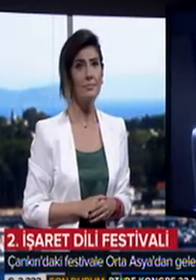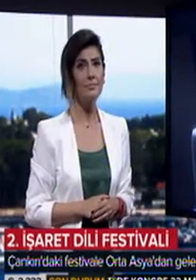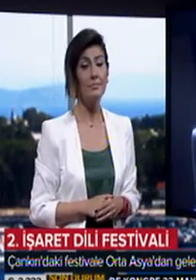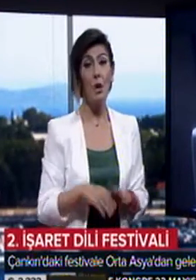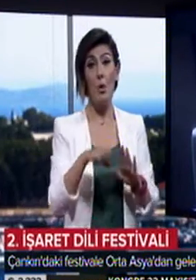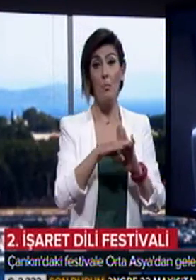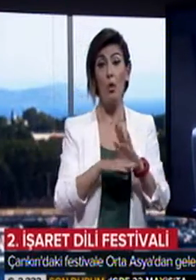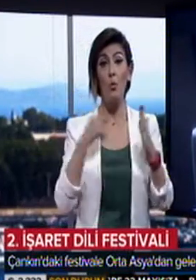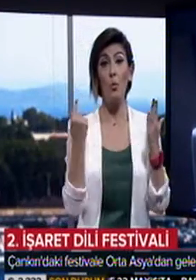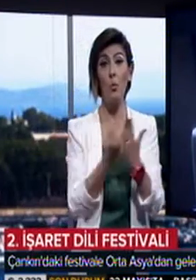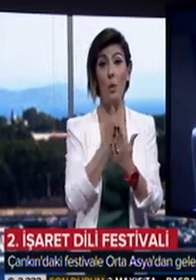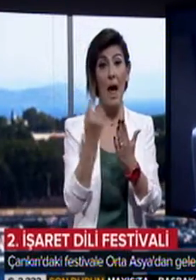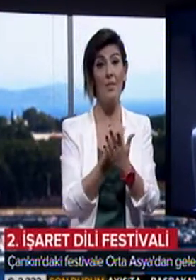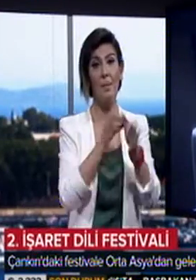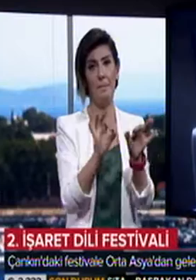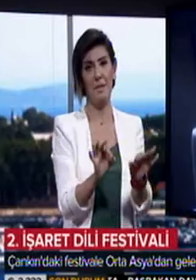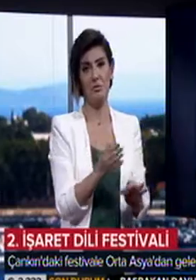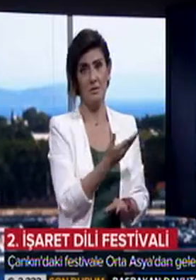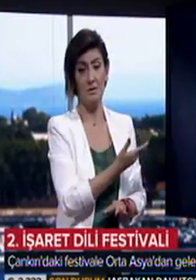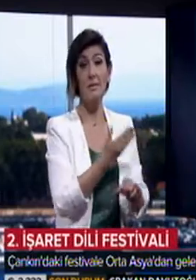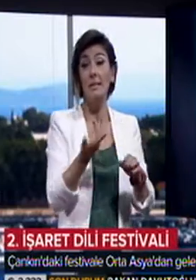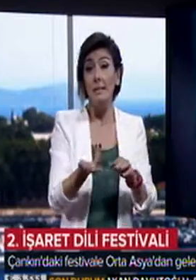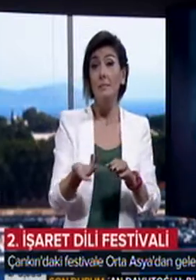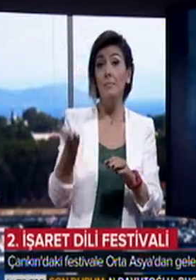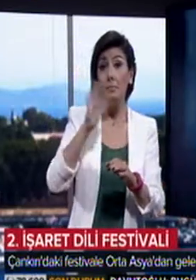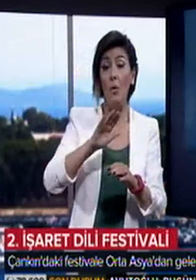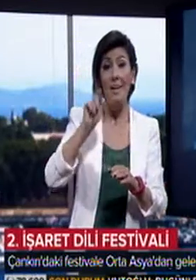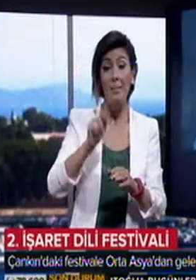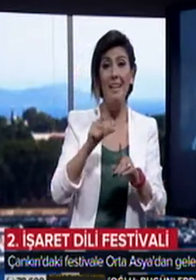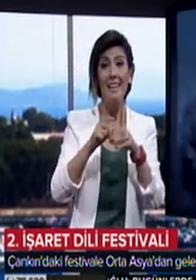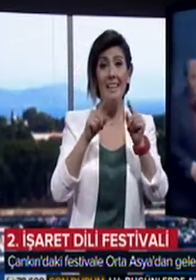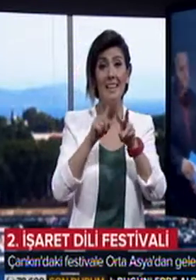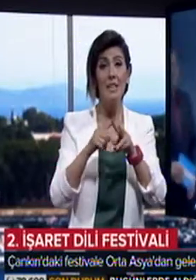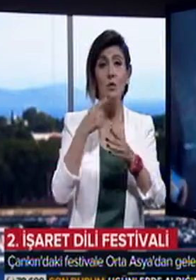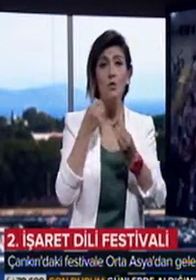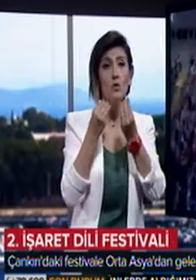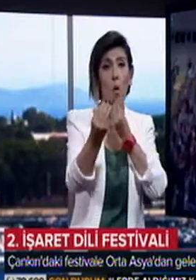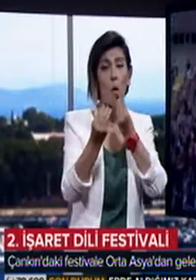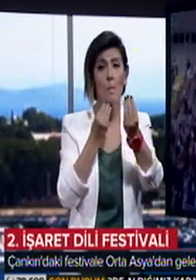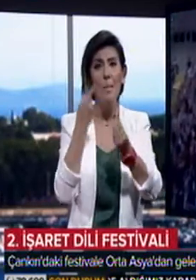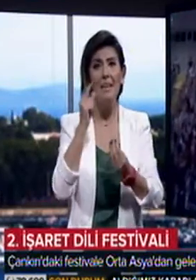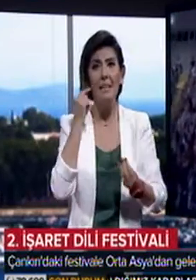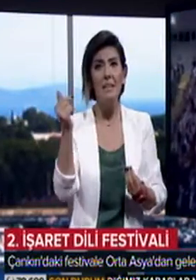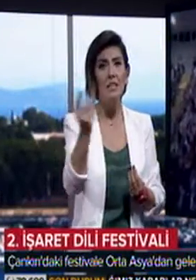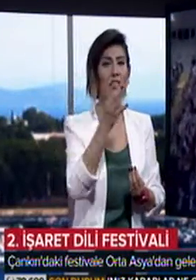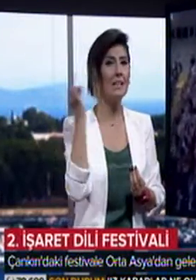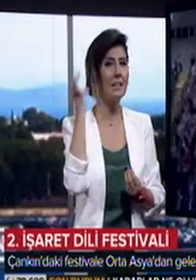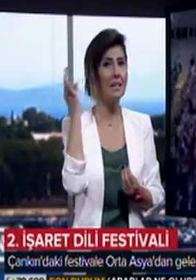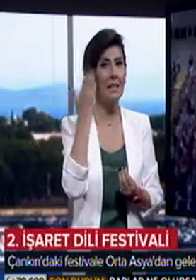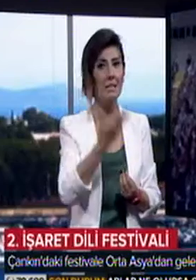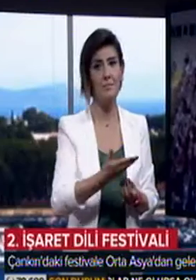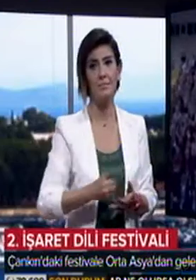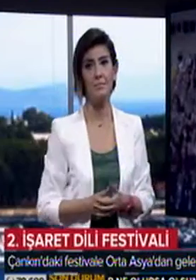Program Kur'an-ı Kerim tilavetiyle başladı. Ardından yapılan dini sohbeti binlerce kişi dinledi. Bal, bal, bal, bal